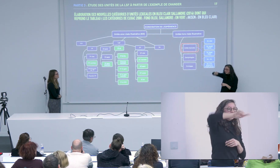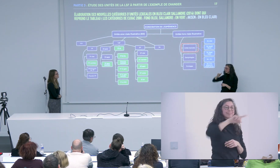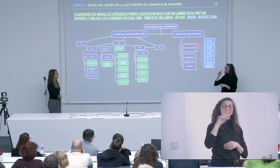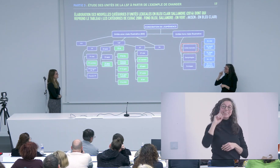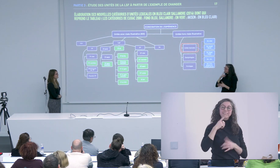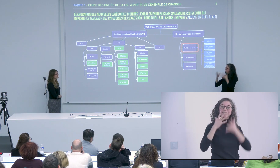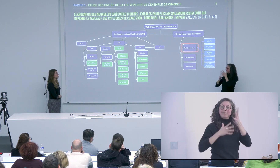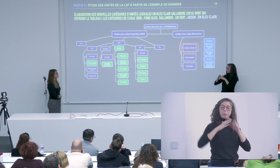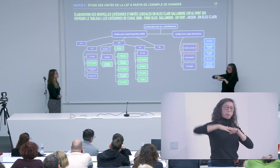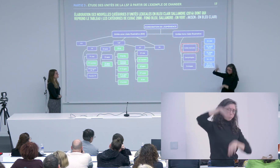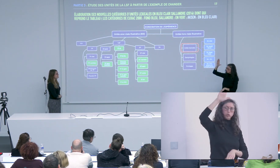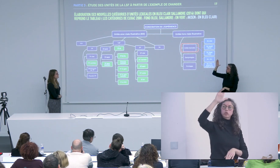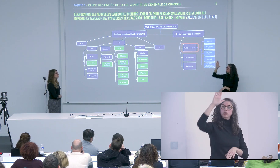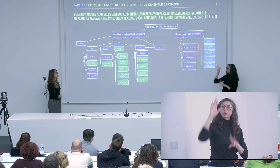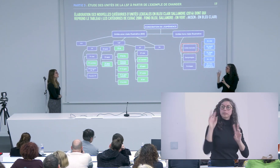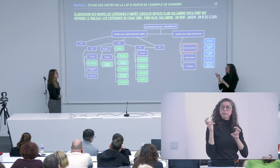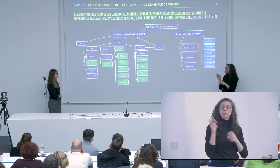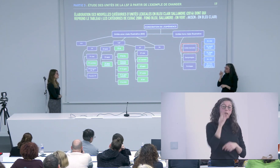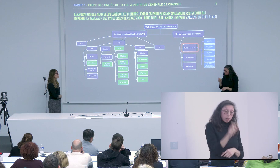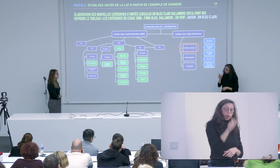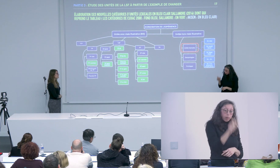structuration-là